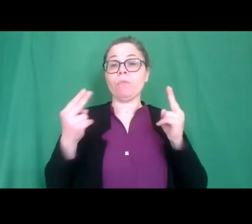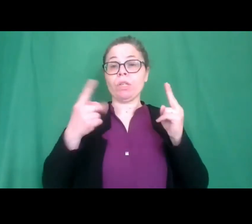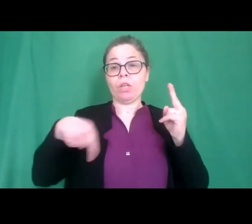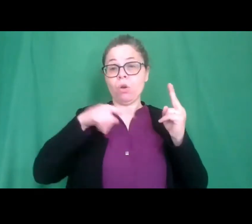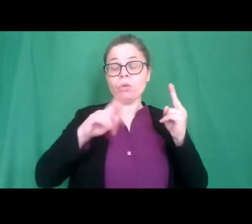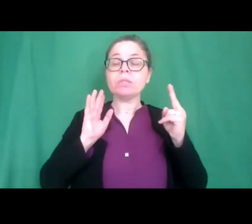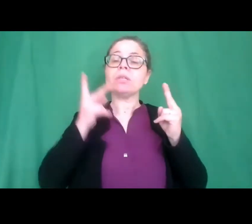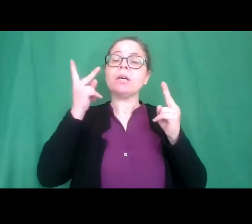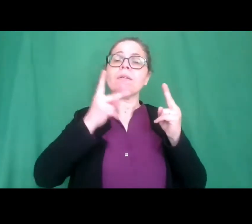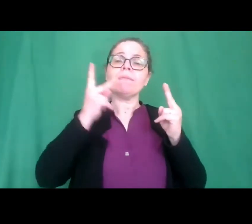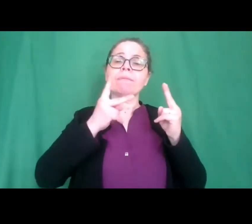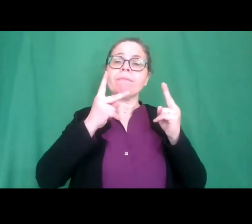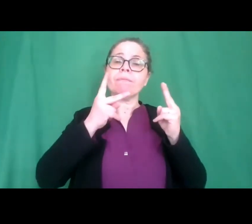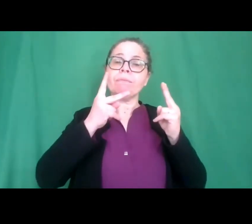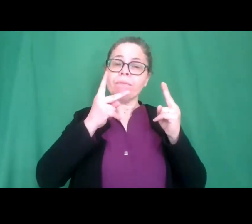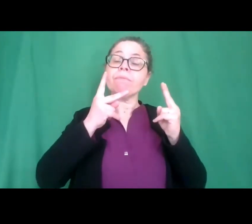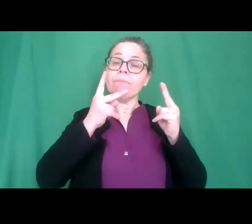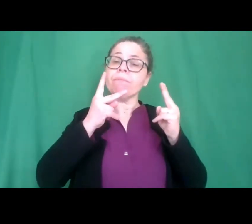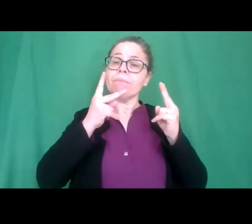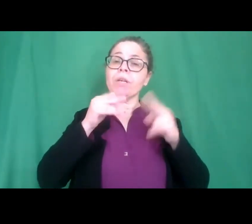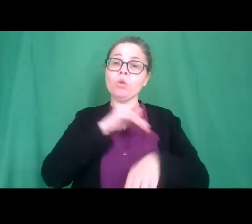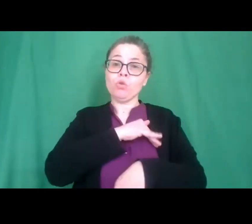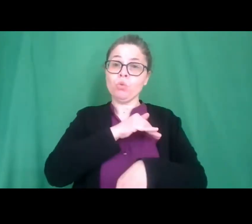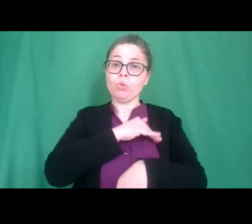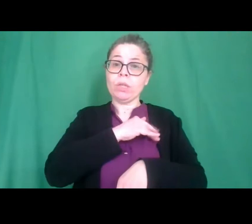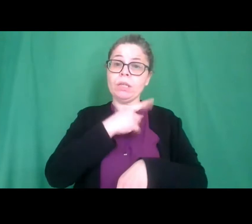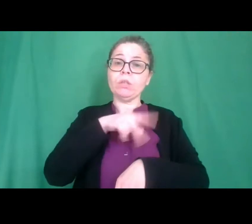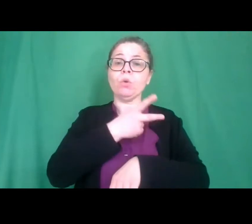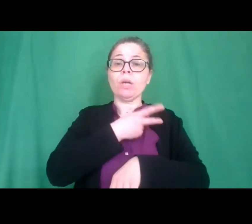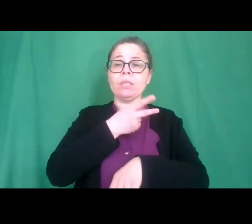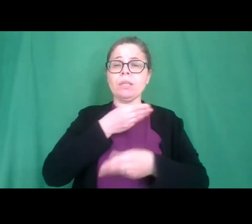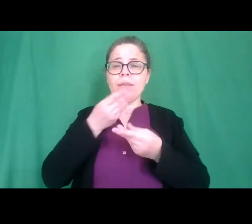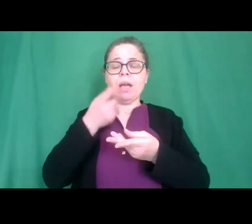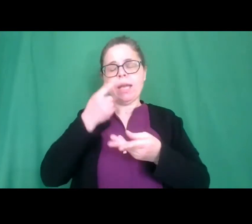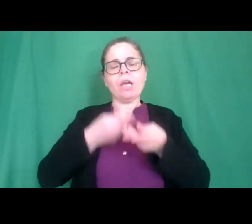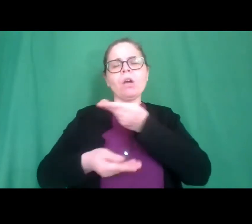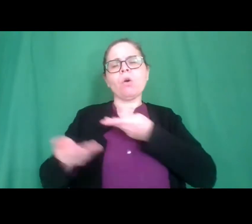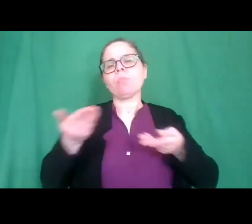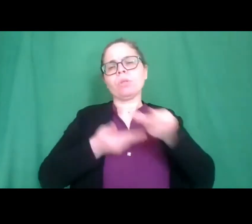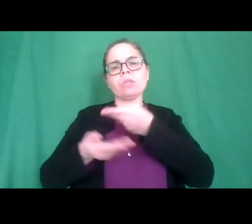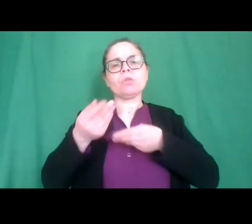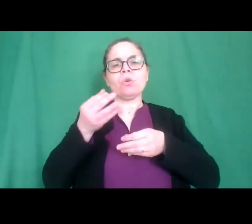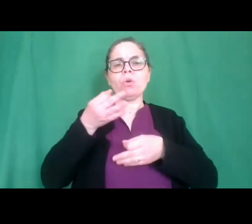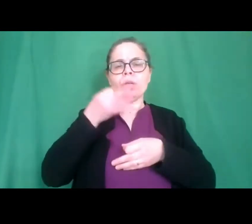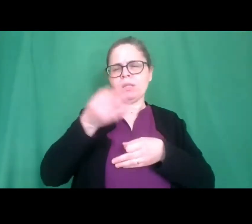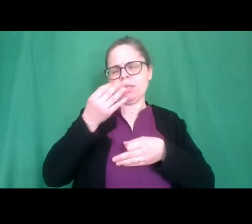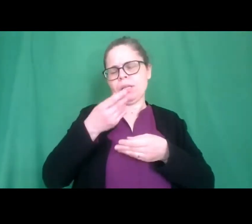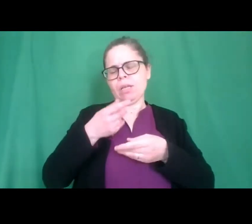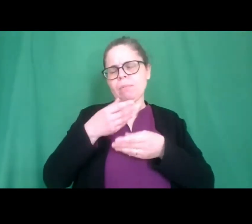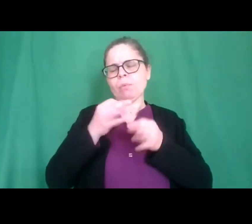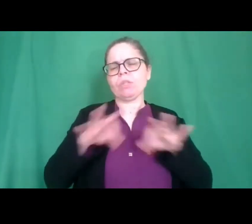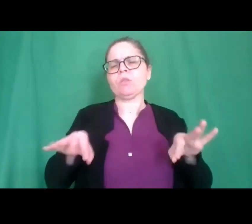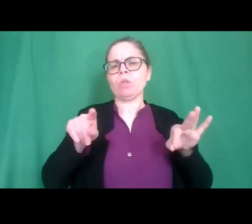vicini all'assistenza di queste persone e assicuriamo la nostra collaborazione per diffondere la conoscenza delle